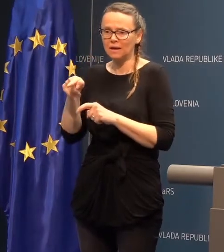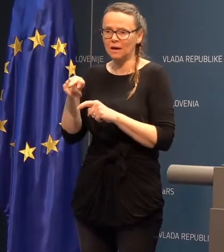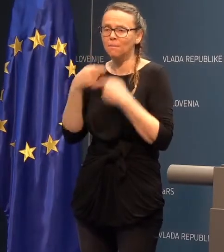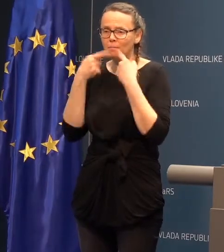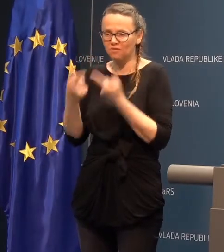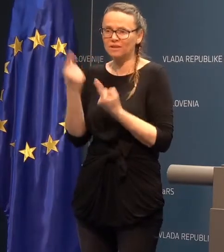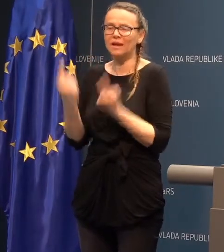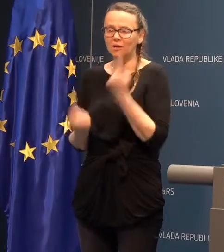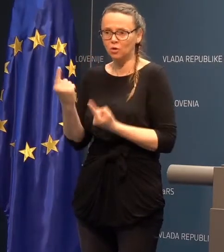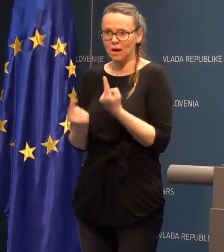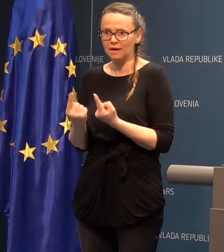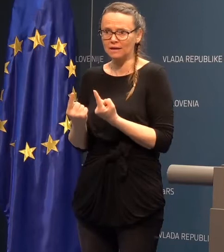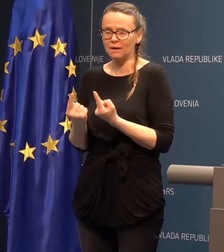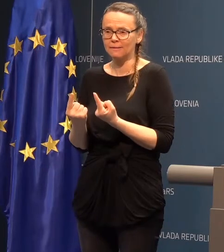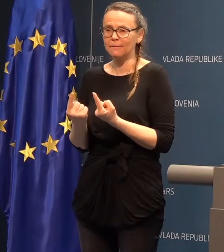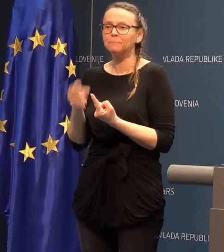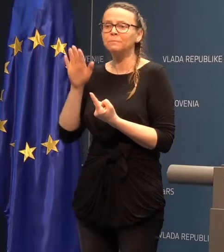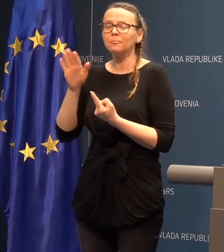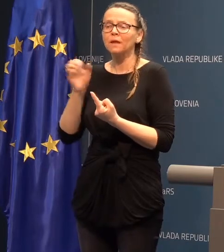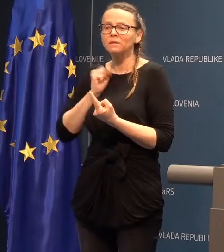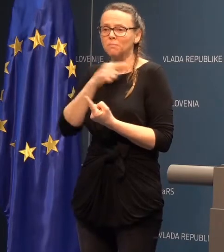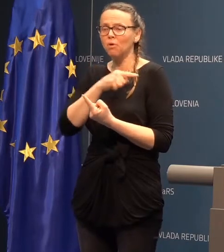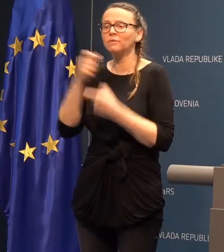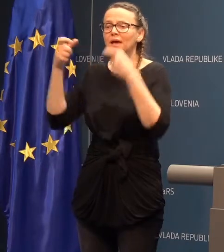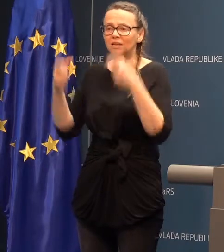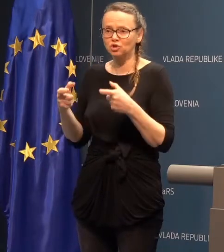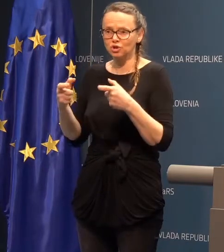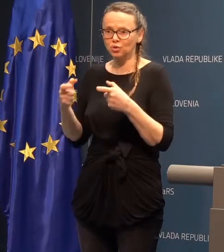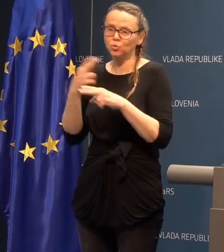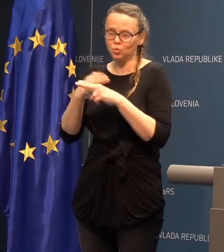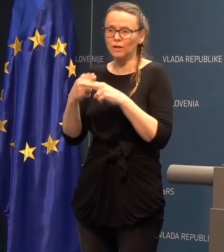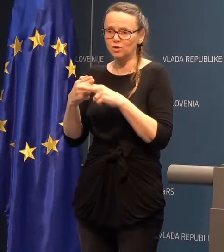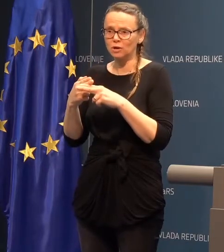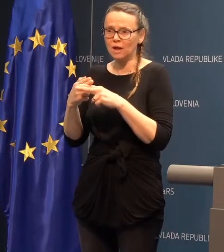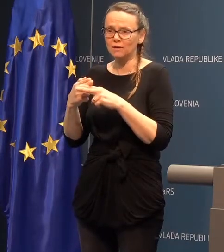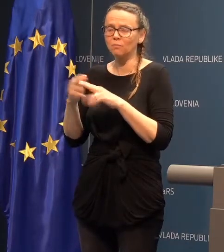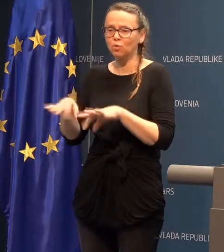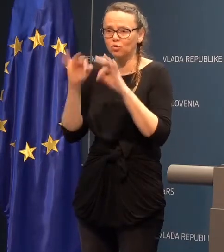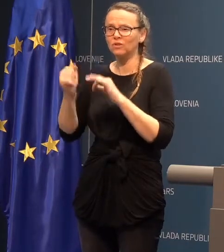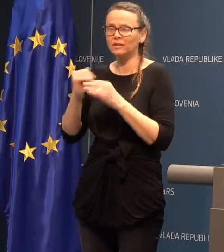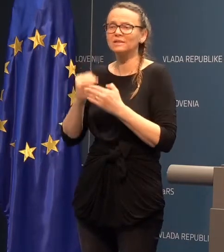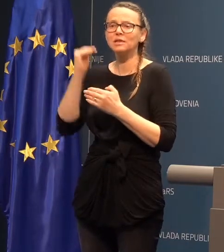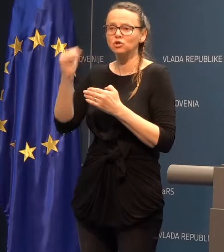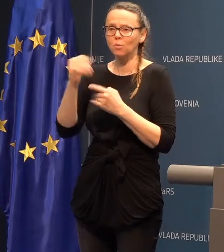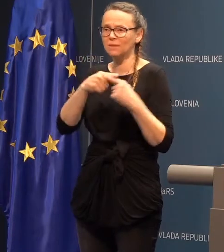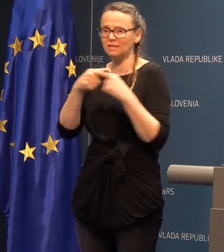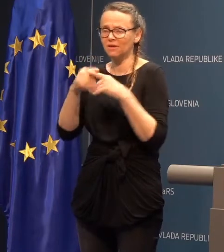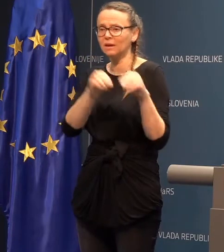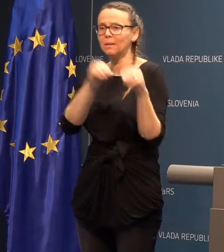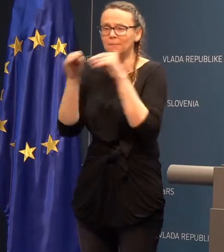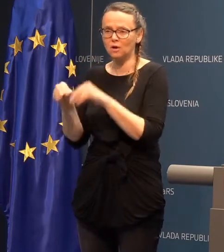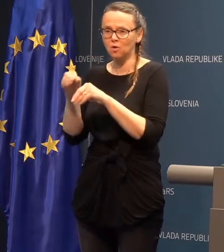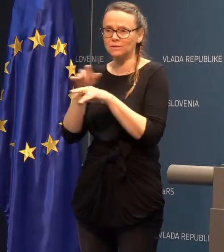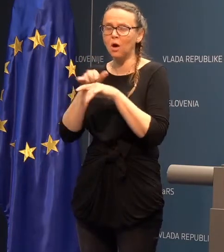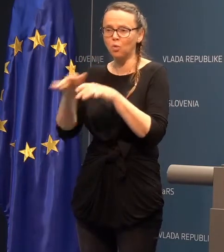dogajanja smo na Nacionalnem uštitutu presudili, da se stopnja tveganja prenosa okužbe